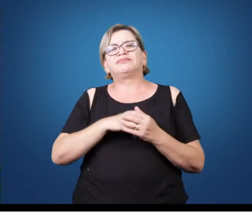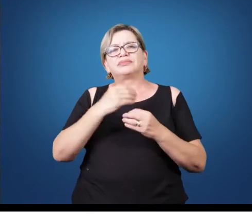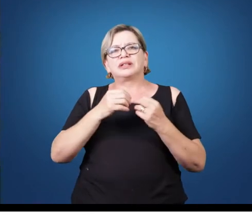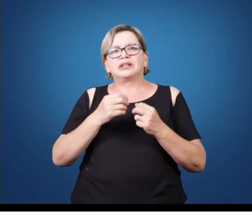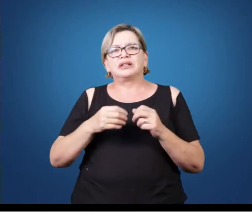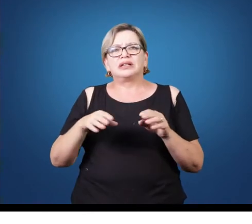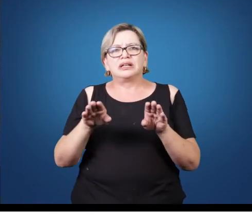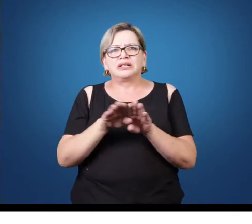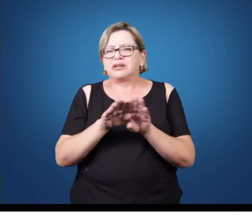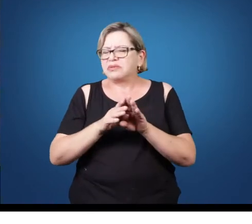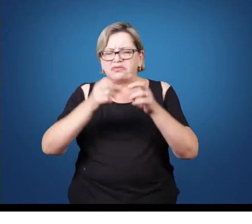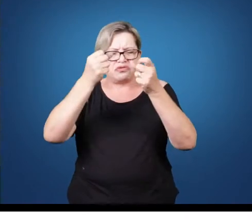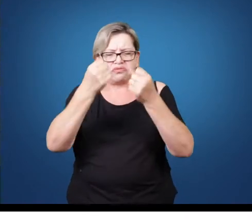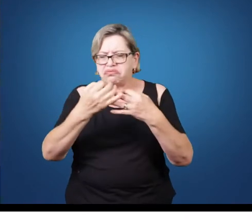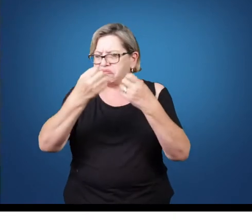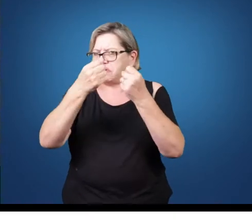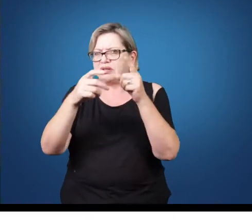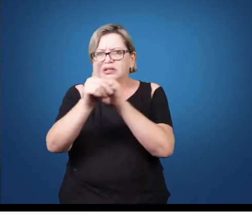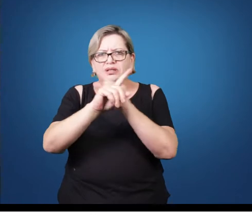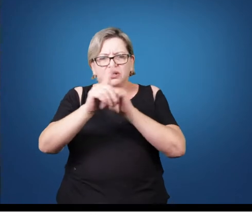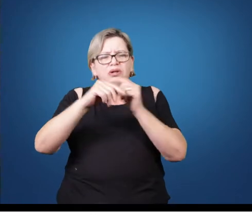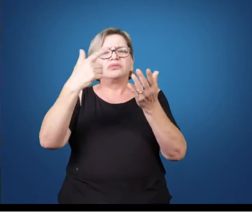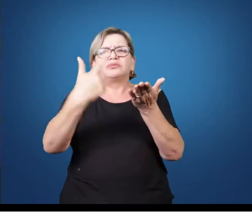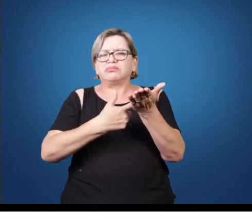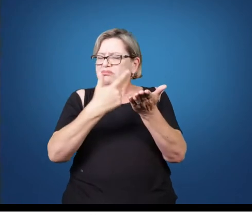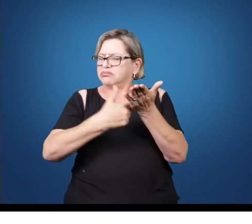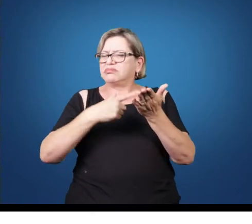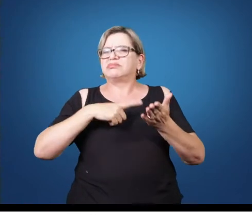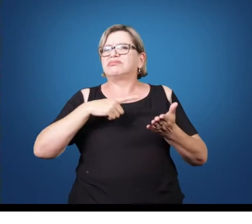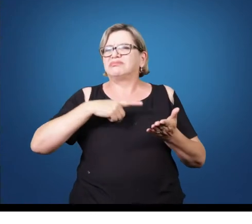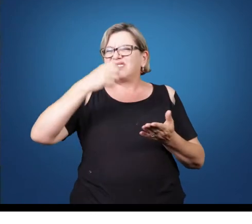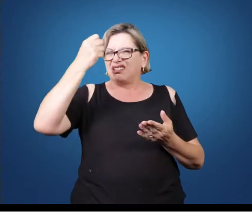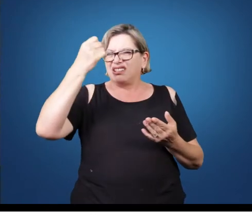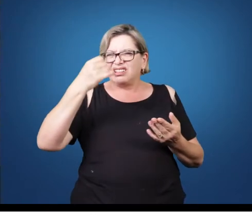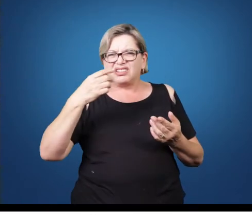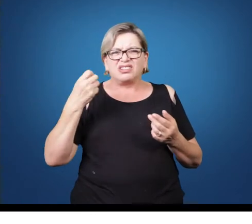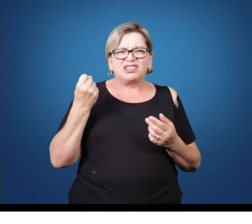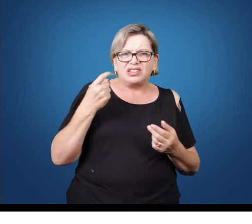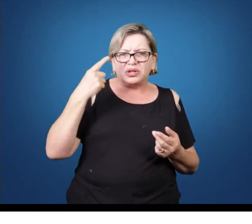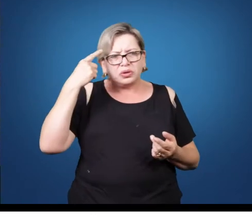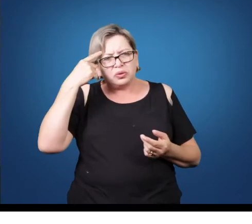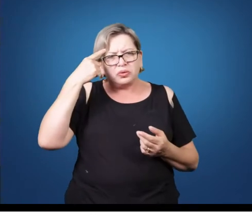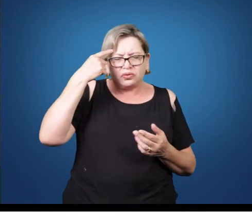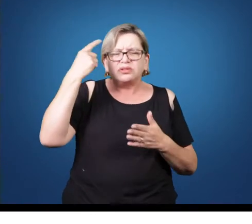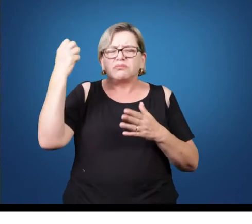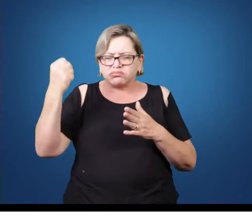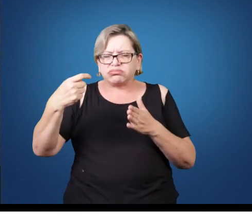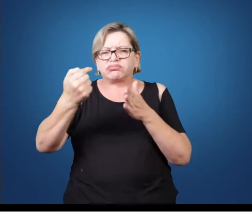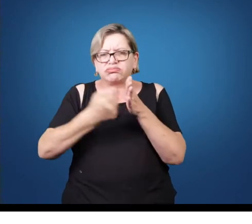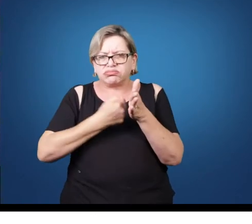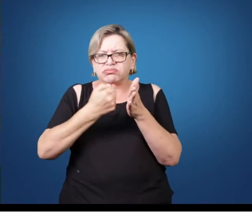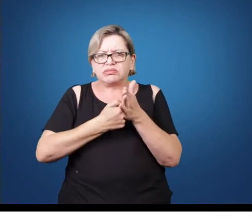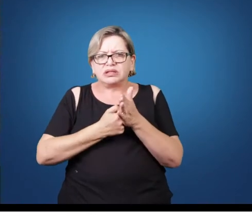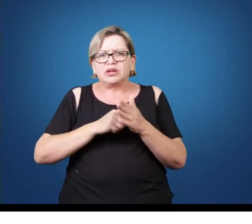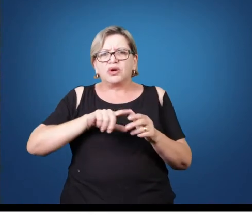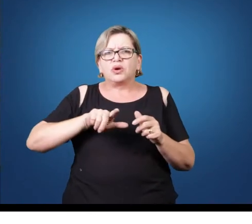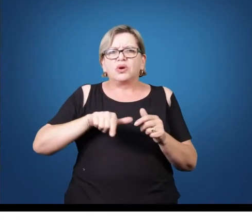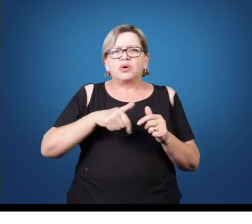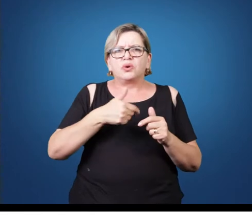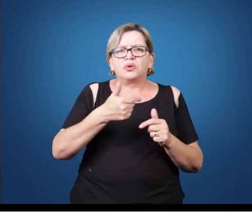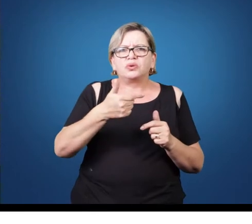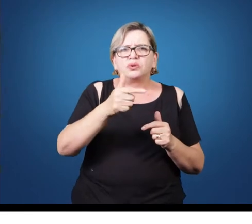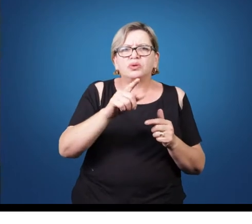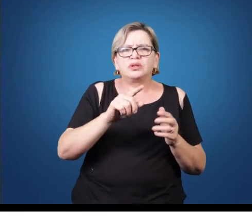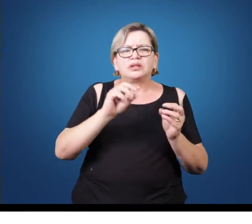Eu não vou falar muito especificamente, cada um deles tem explicação no livro. Qualquer dúvida, vocês não se esqueçam de me perguntar. Outro que eu coloquei, eu